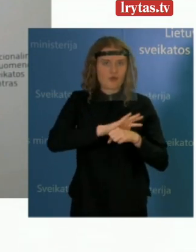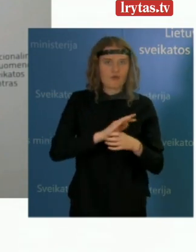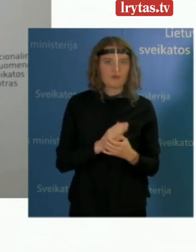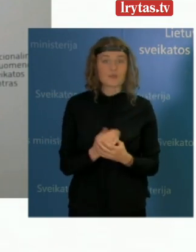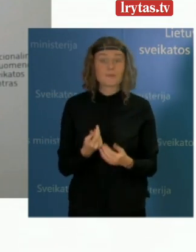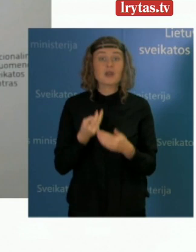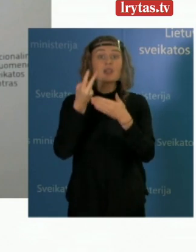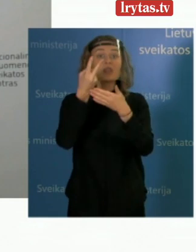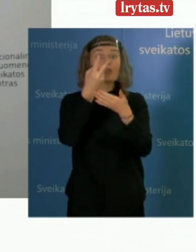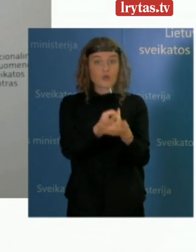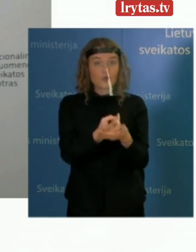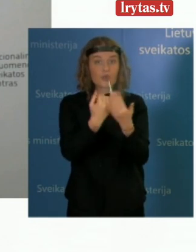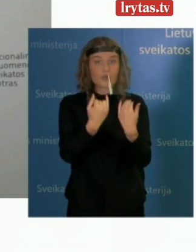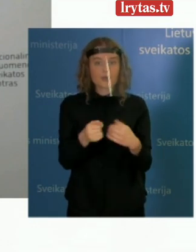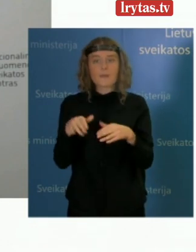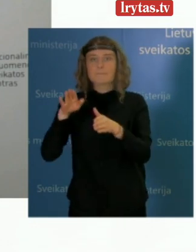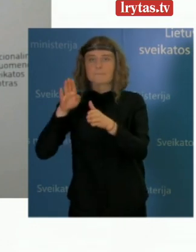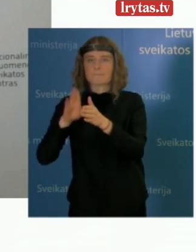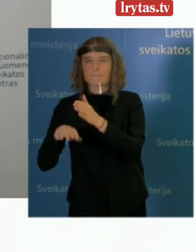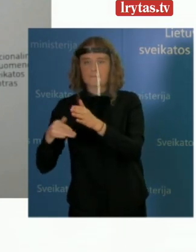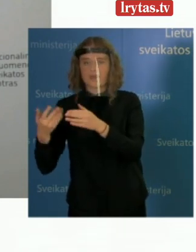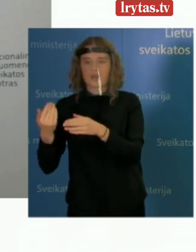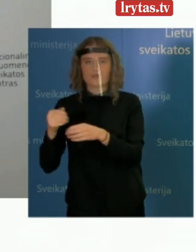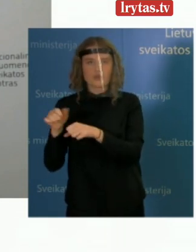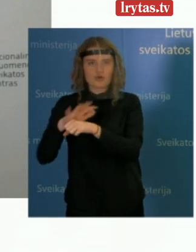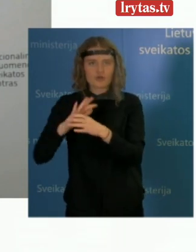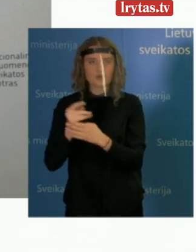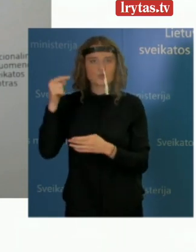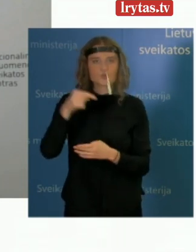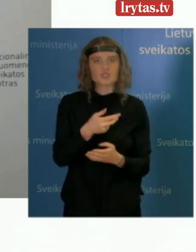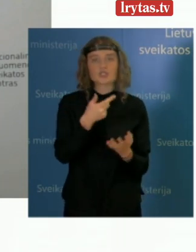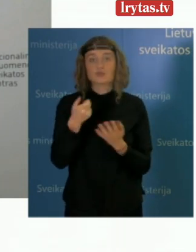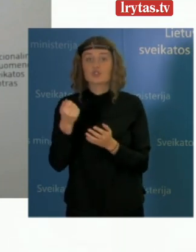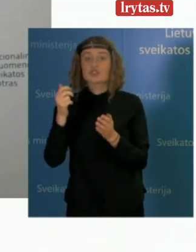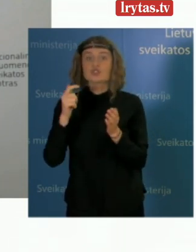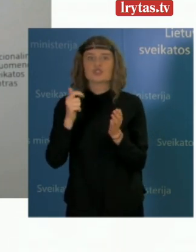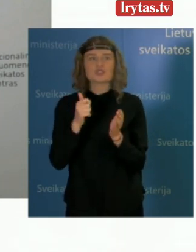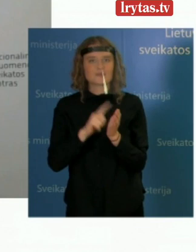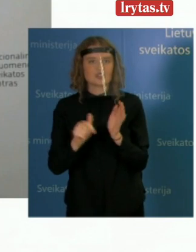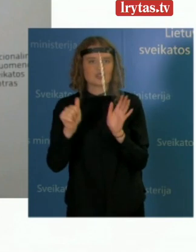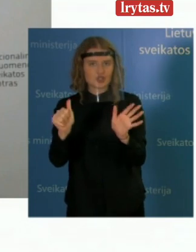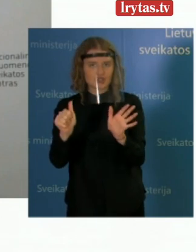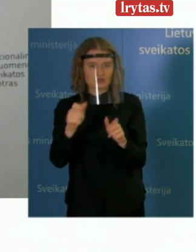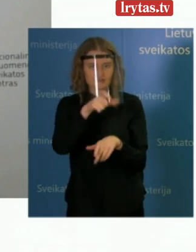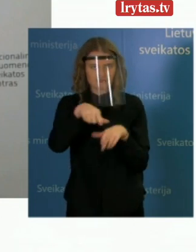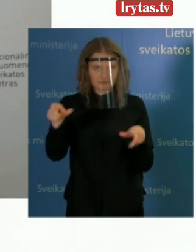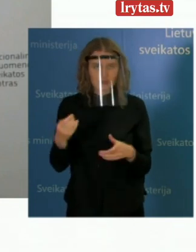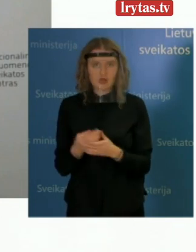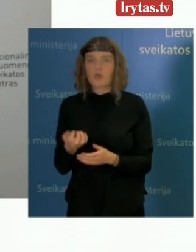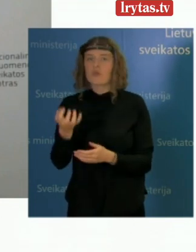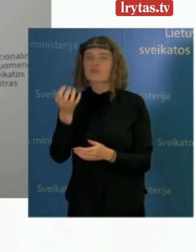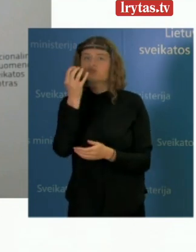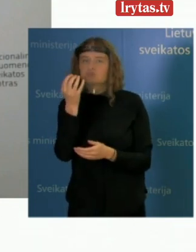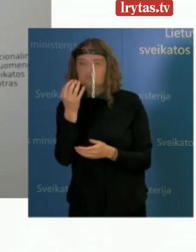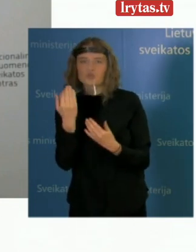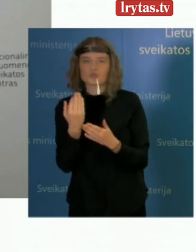duomenimis dėl COVID-19 lygos yra gydomi 1776 asmenys, intensyvios terapijos